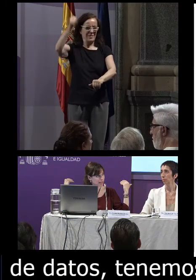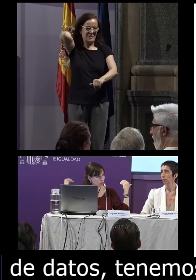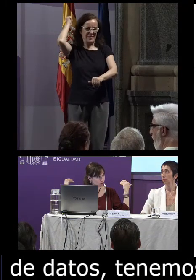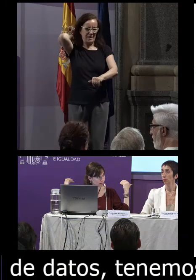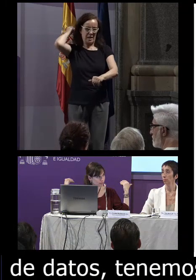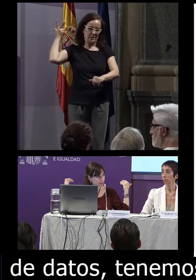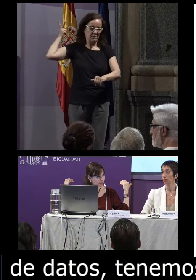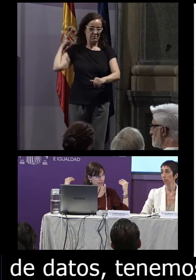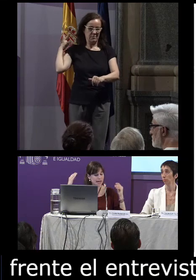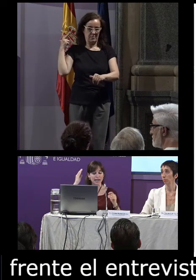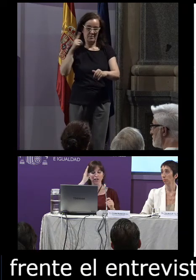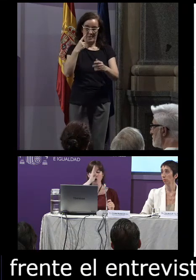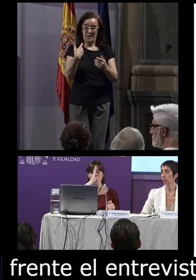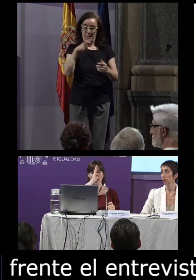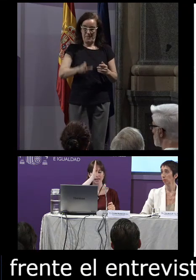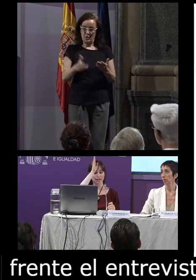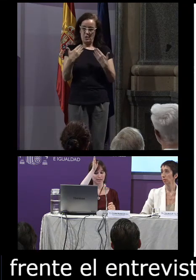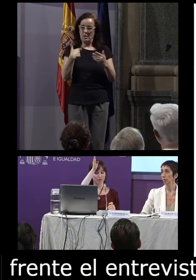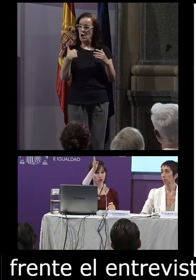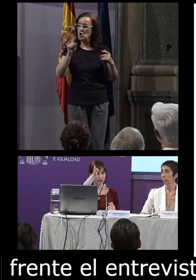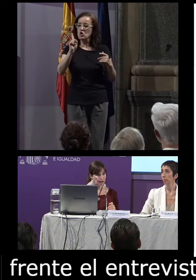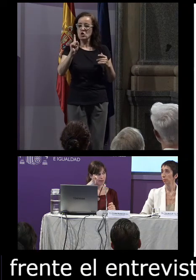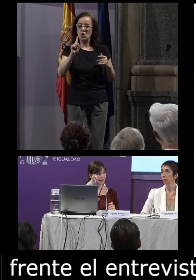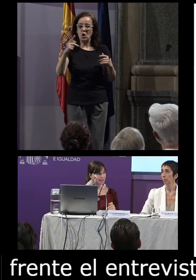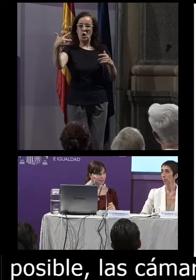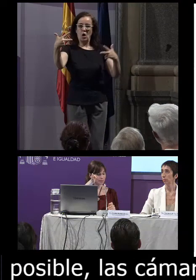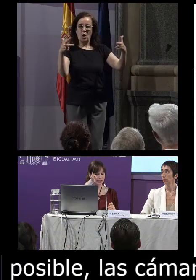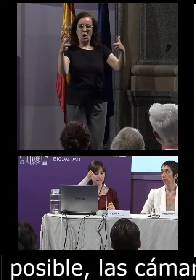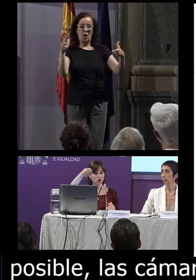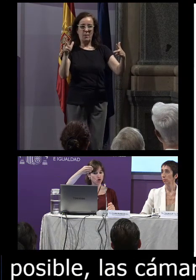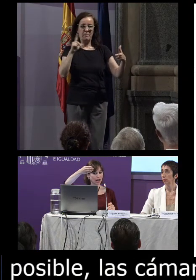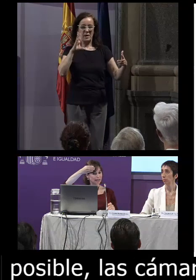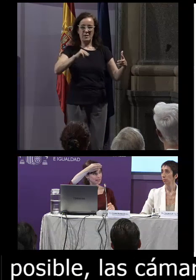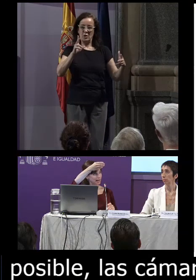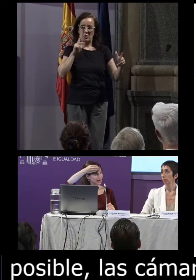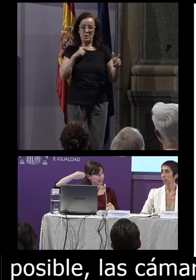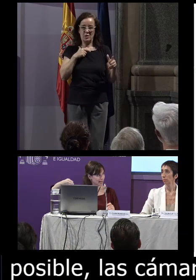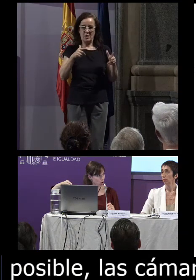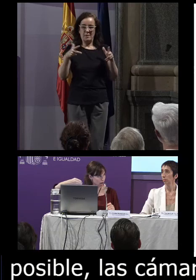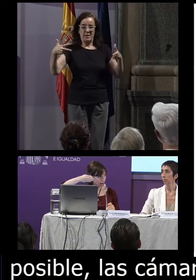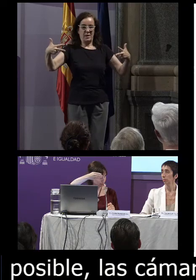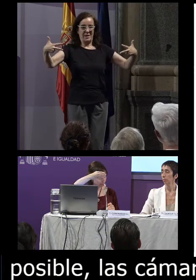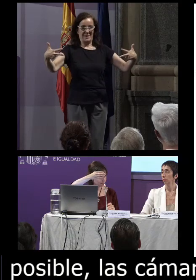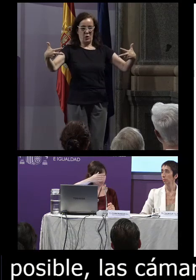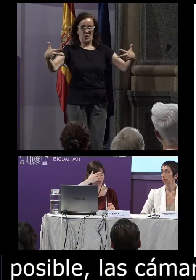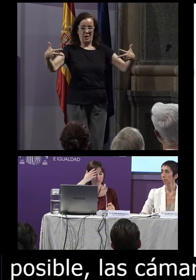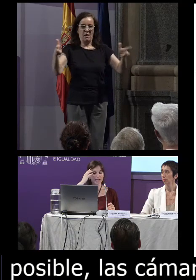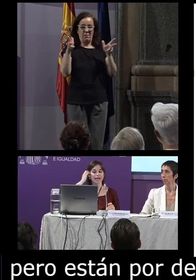entrevistador y no colocadas frontalmente sino colocadas en diagonal